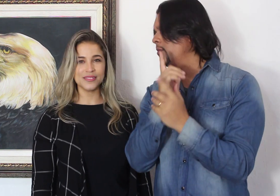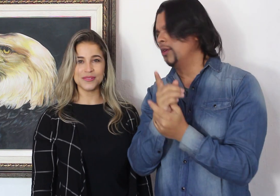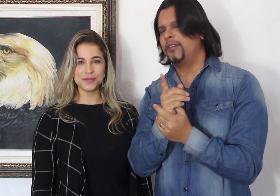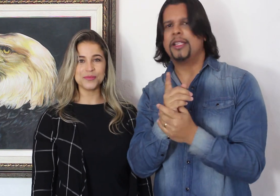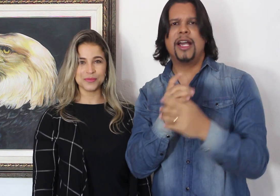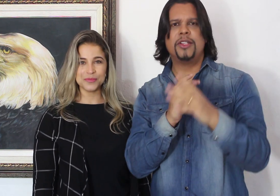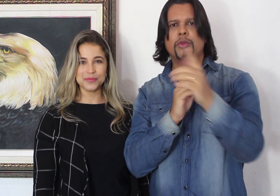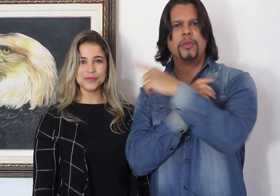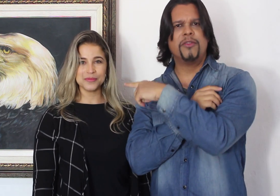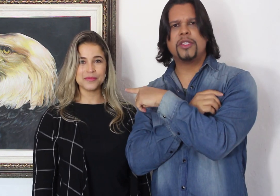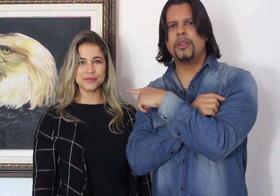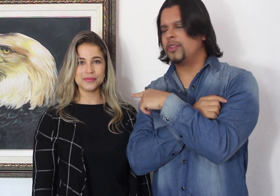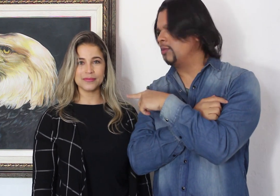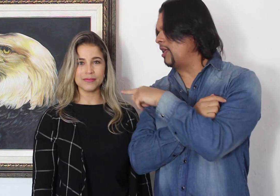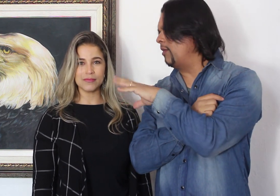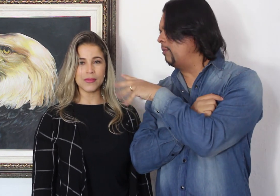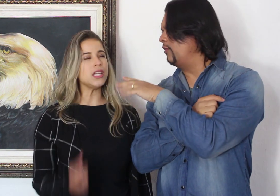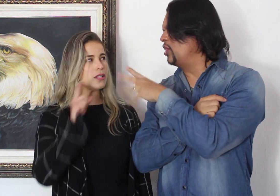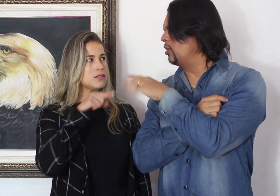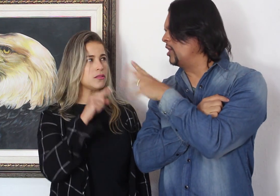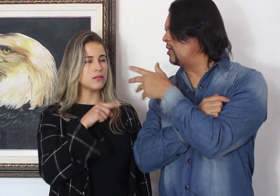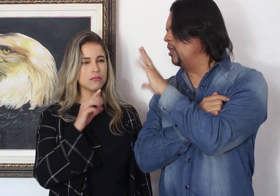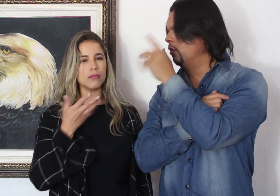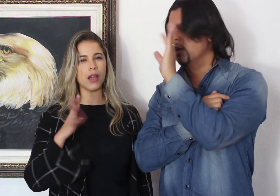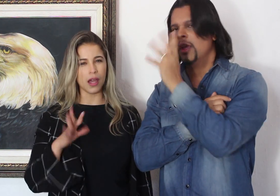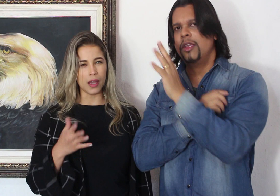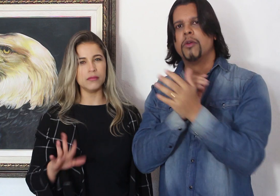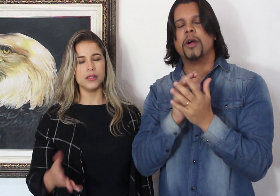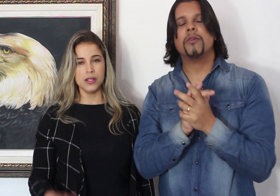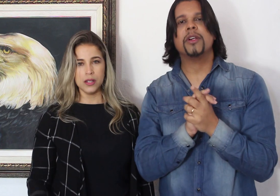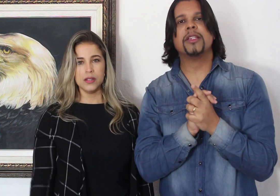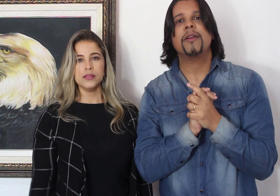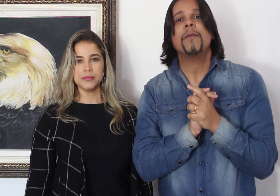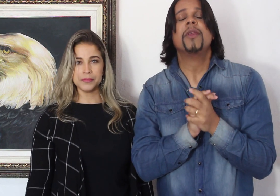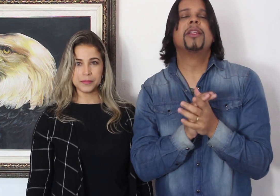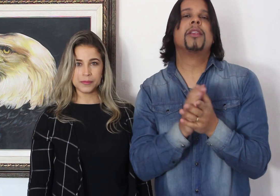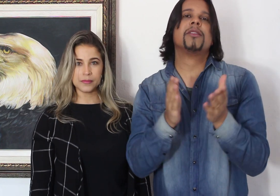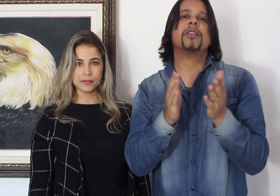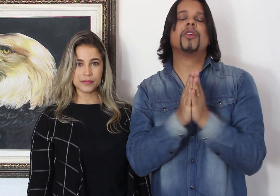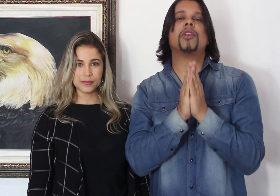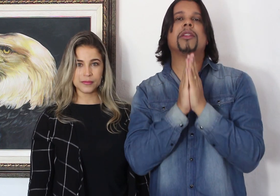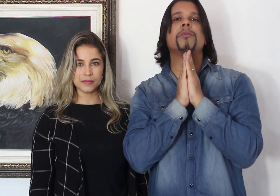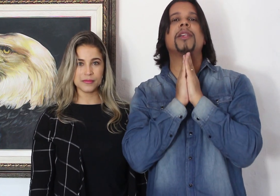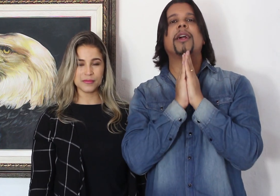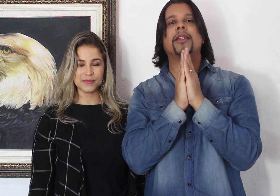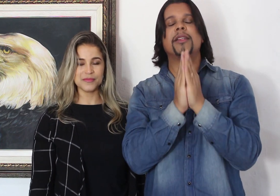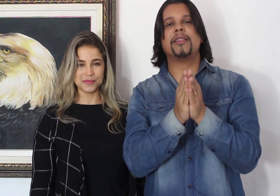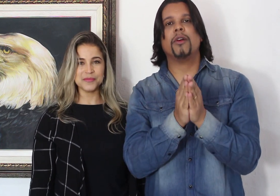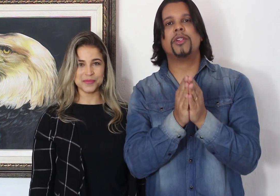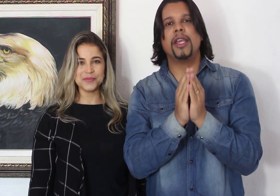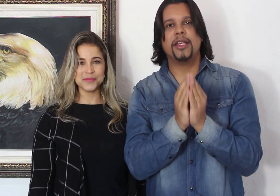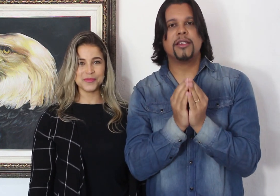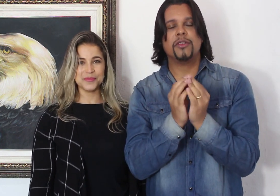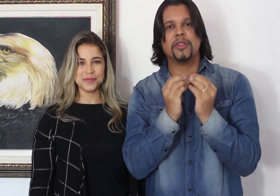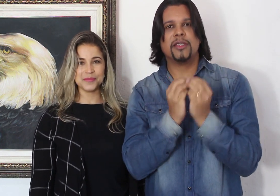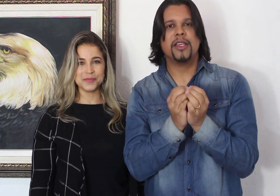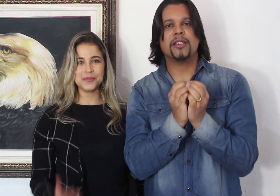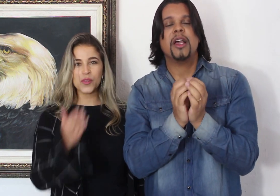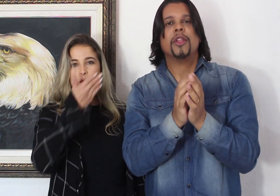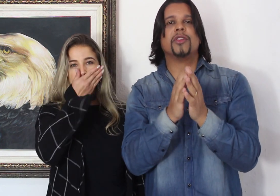mil na verdade a última vez que nós vimos estavam 22 mil e alguma coisa então assim nós só temos que agradecer a audiência de vocês nós